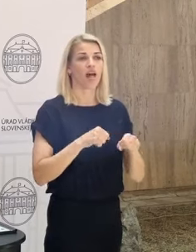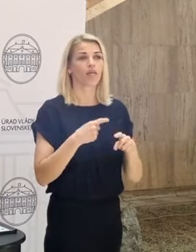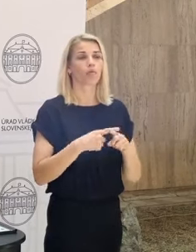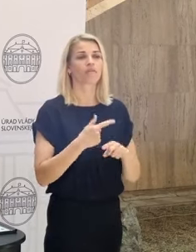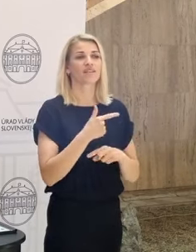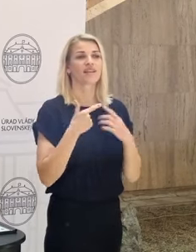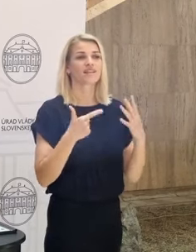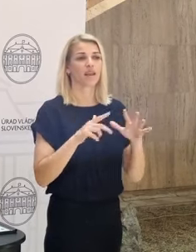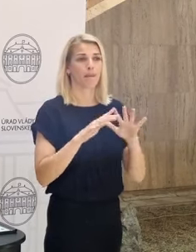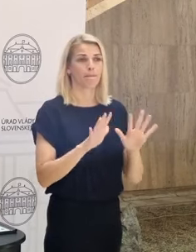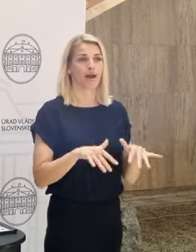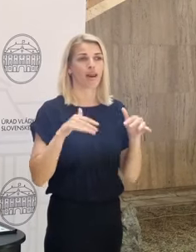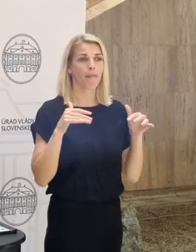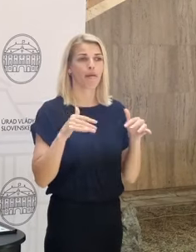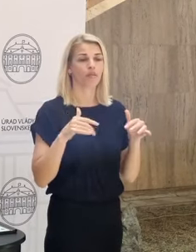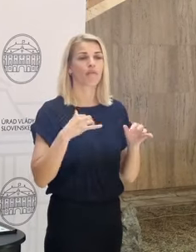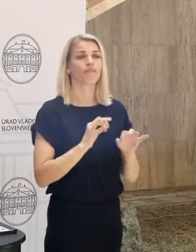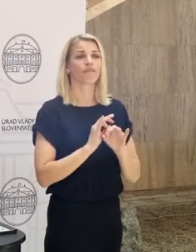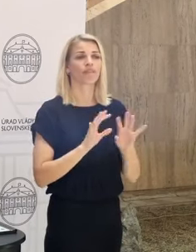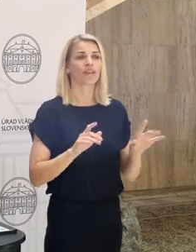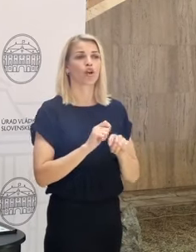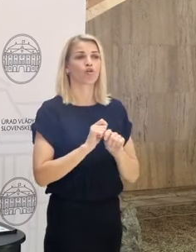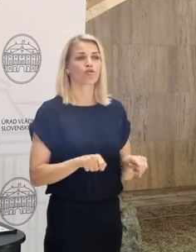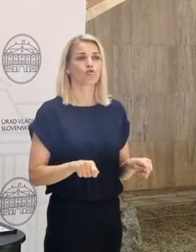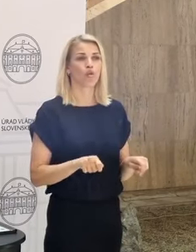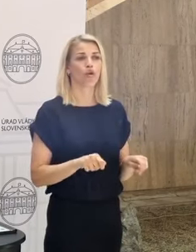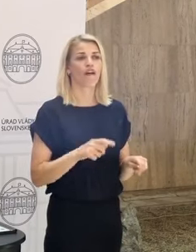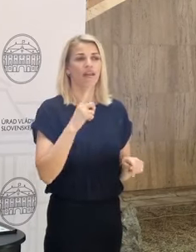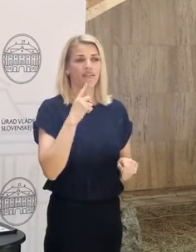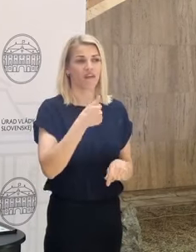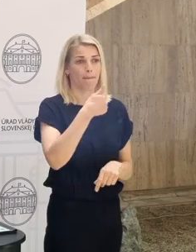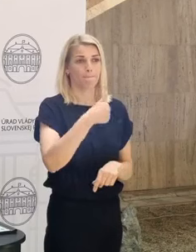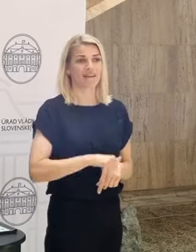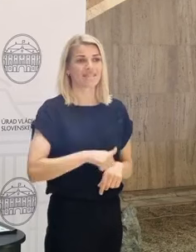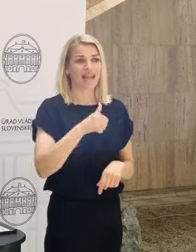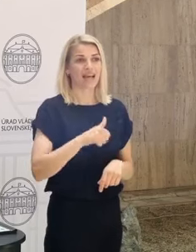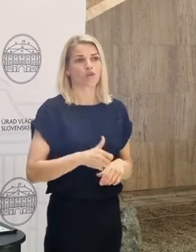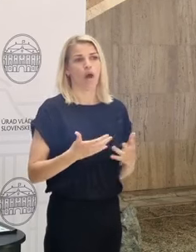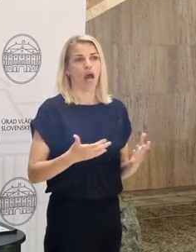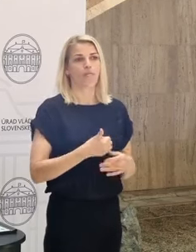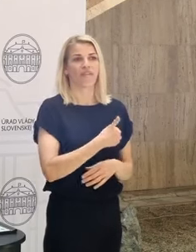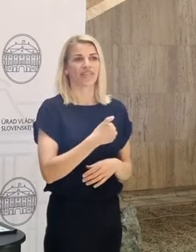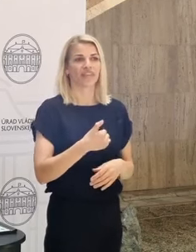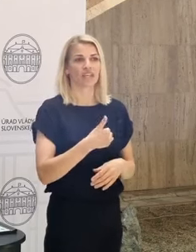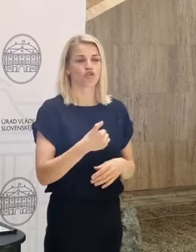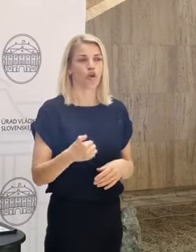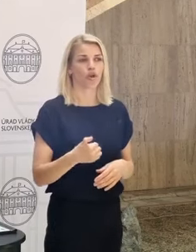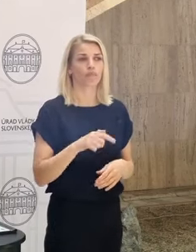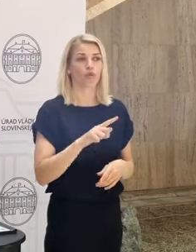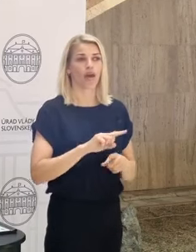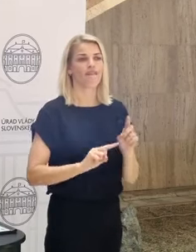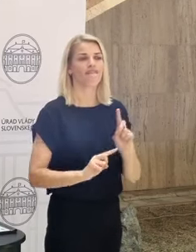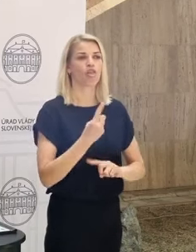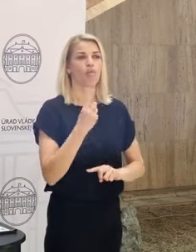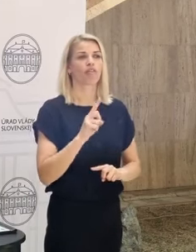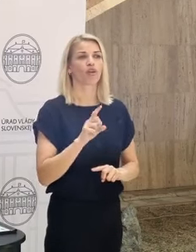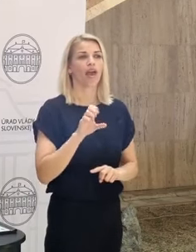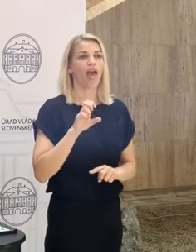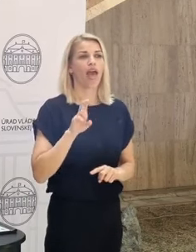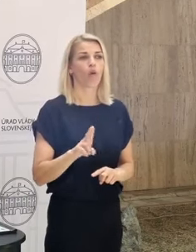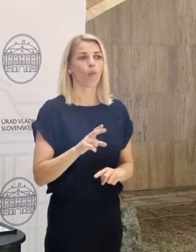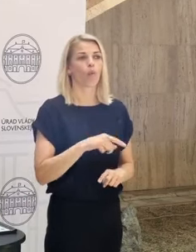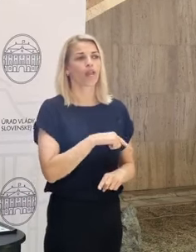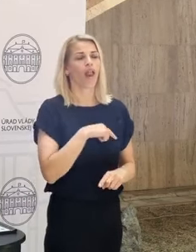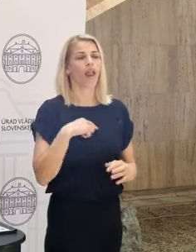27 parlamentov dokázalo rozhodovať v mesiacoch a týždňoch. Je to nový fenomen, ktorý sme v EÚ